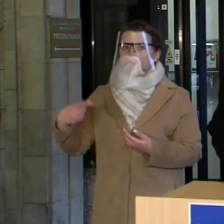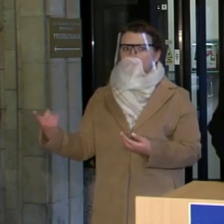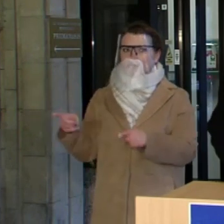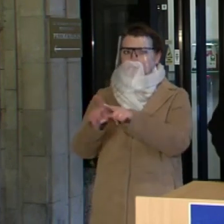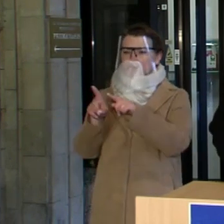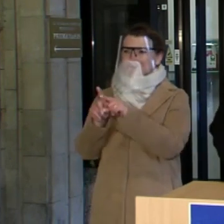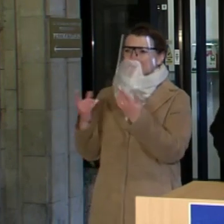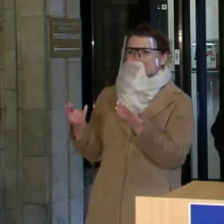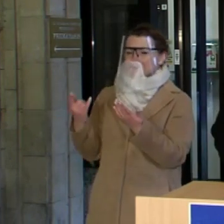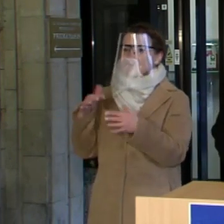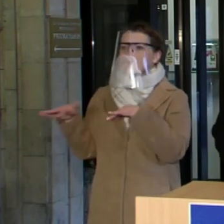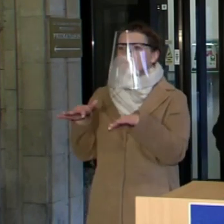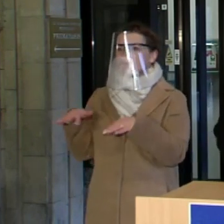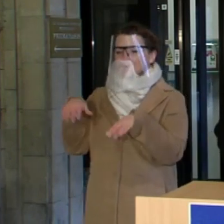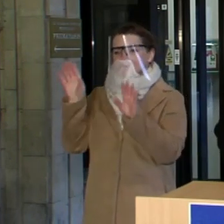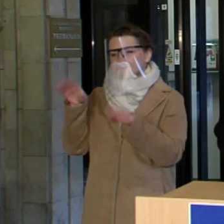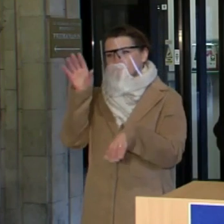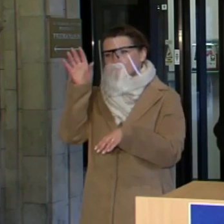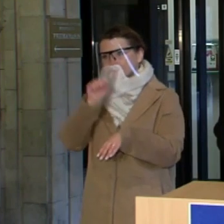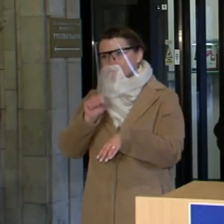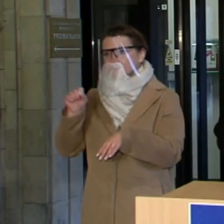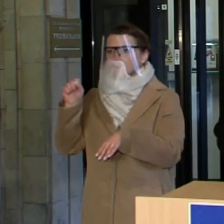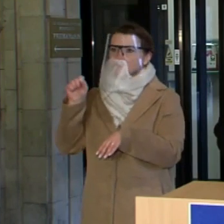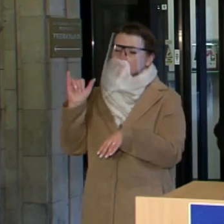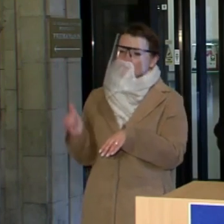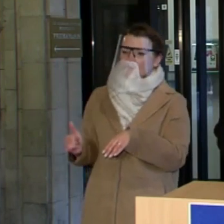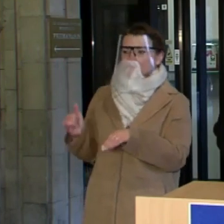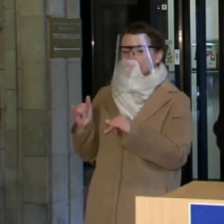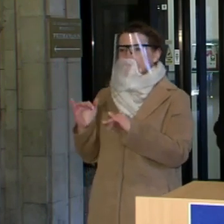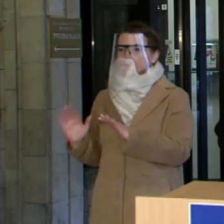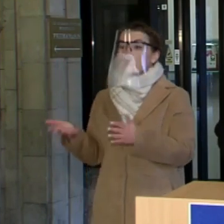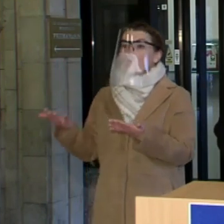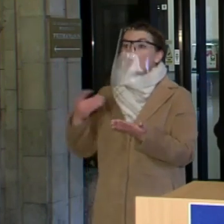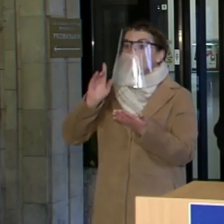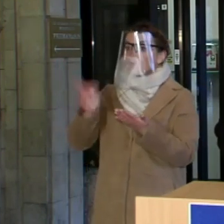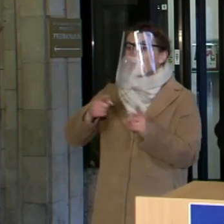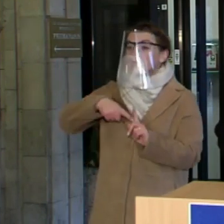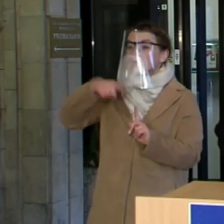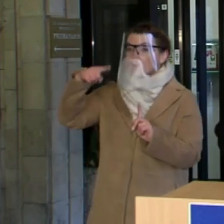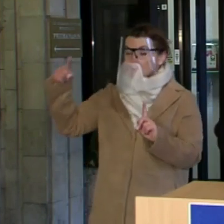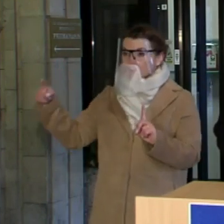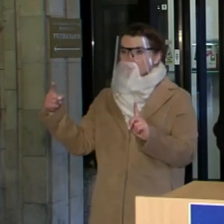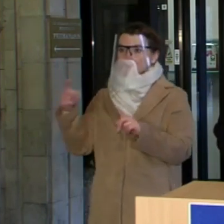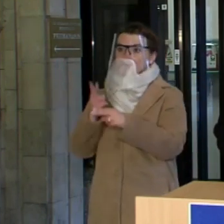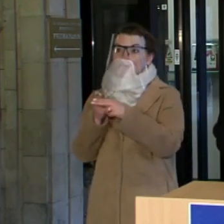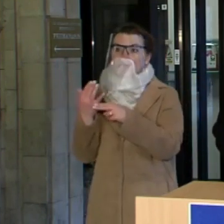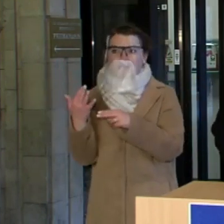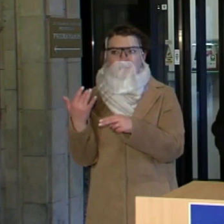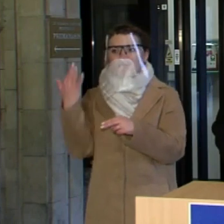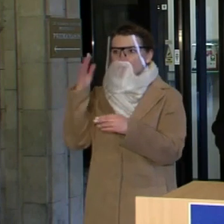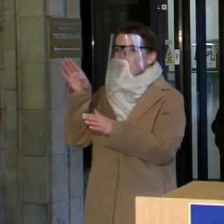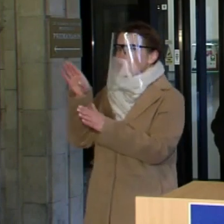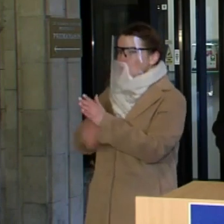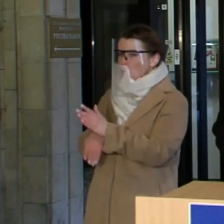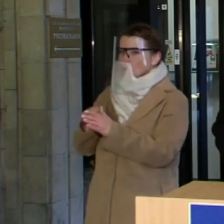bravuriškai vertina situaciją ir labai galimas dalykas, kad ta statistika, tikroji statistika yra gerokai blogesnė, nes